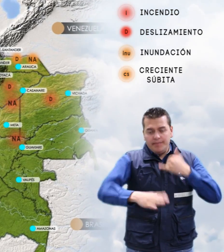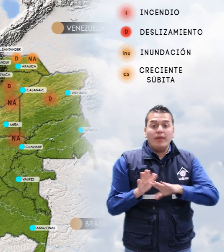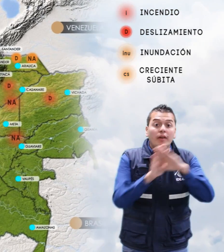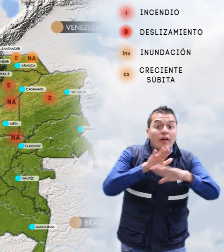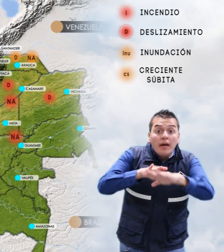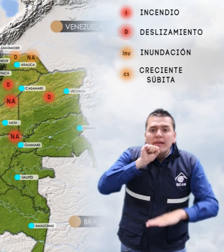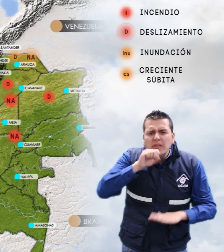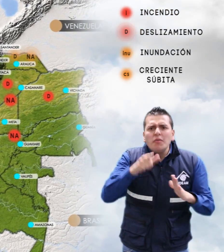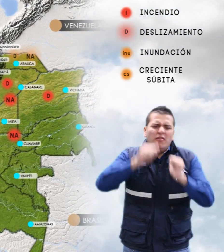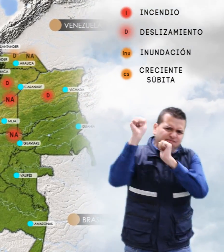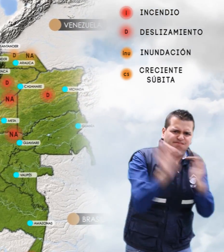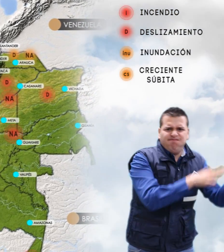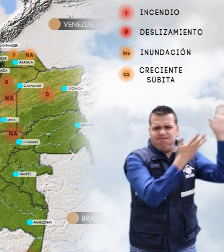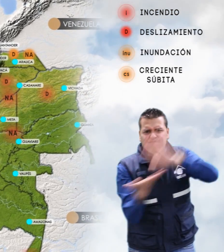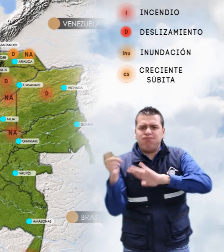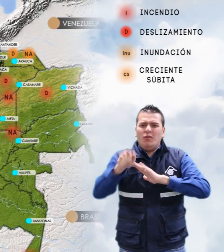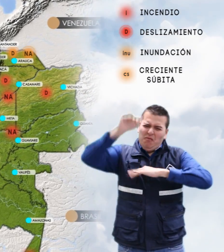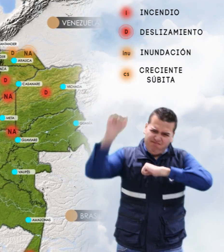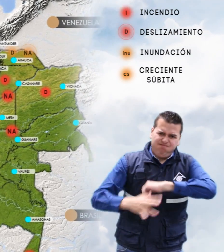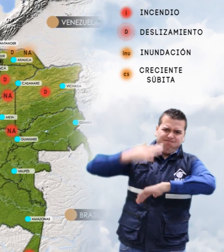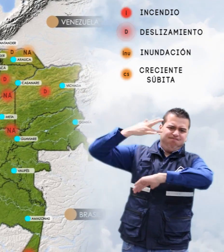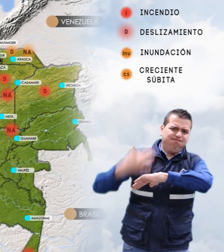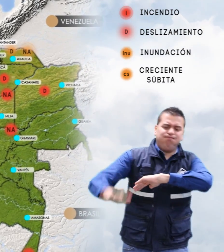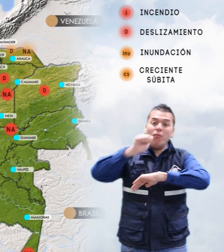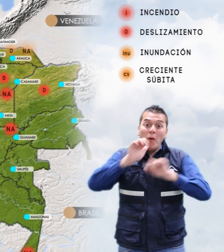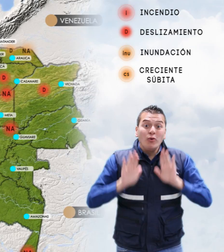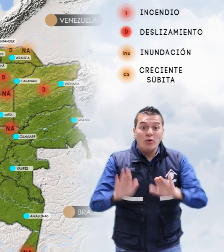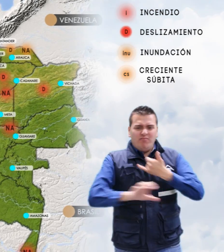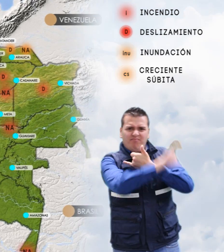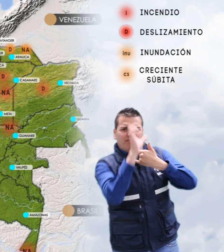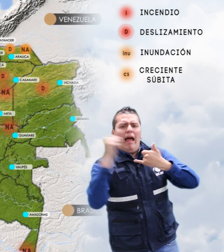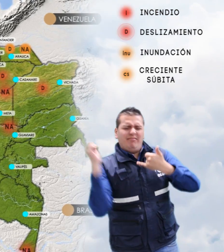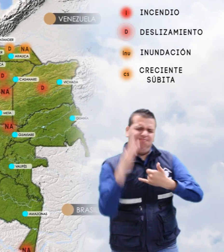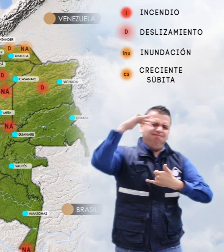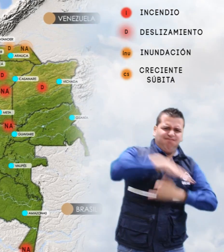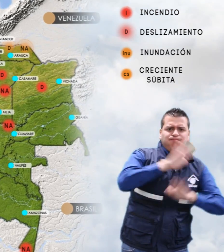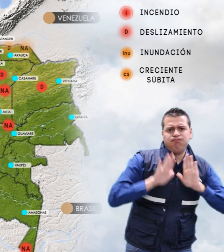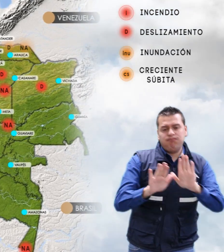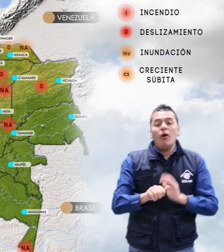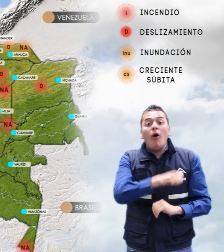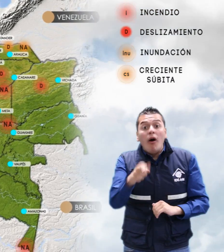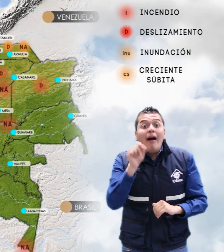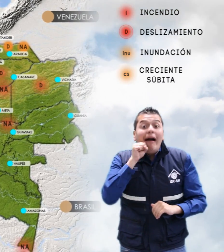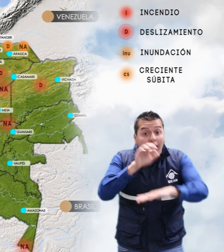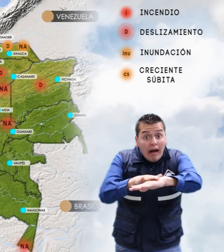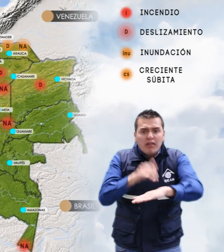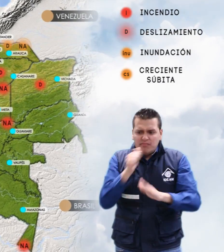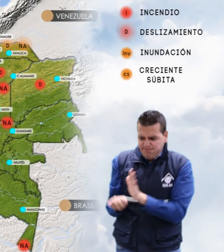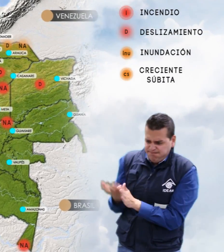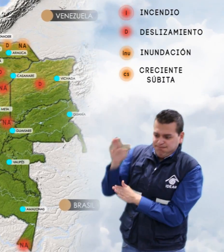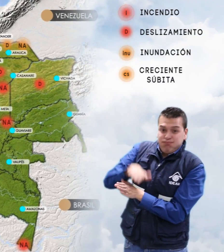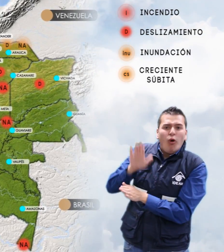naranja por viento de oleaje en el mar Caribe colombiano. Alerta naranja por incremento de los niveles del